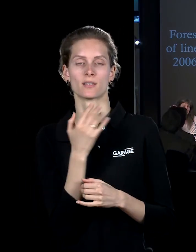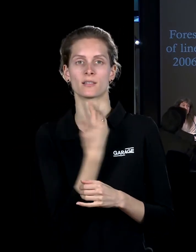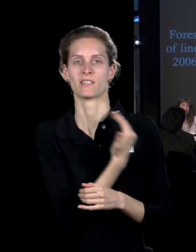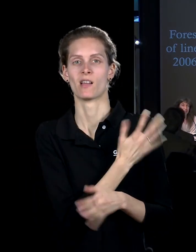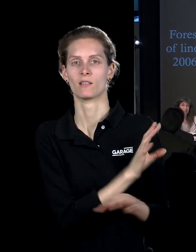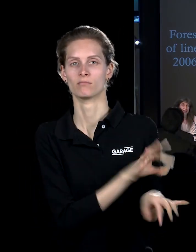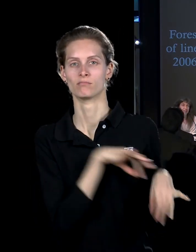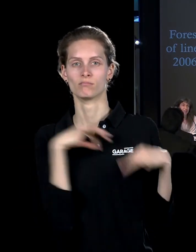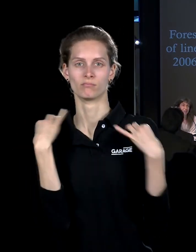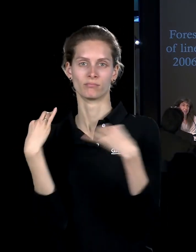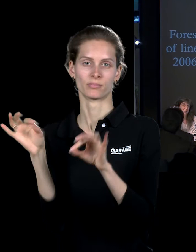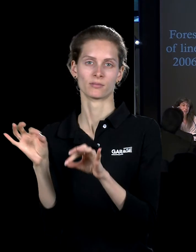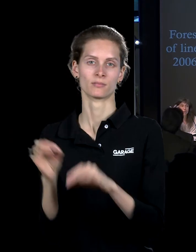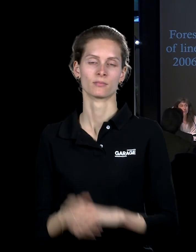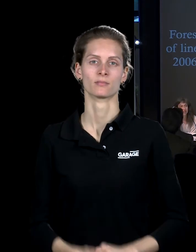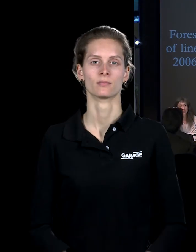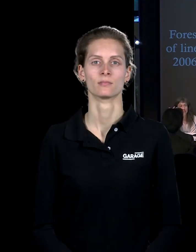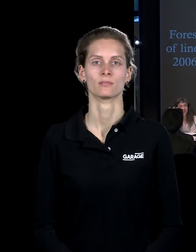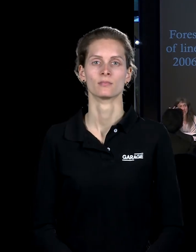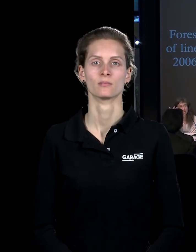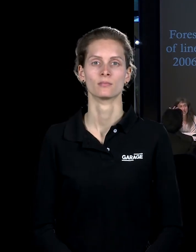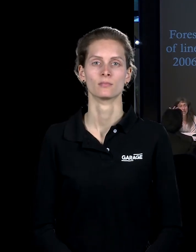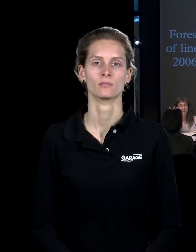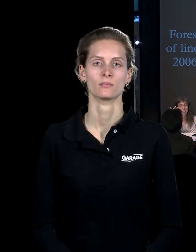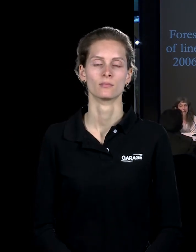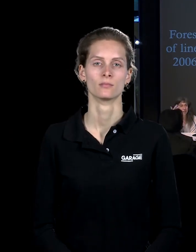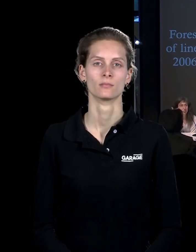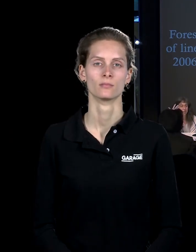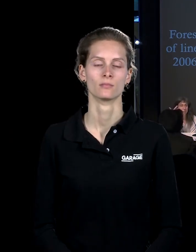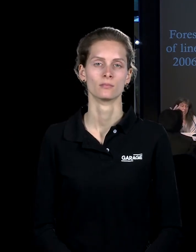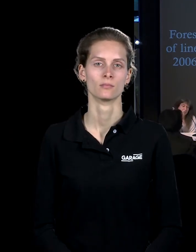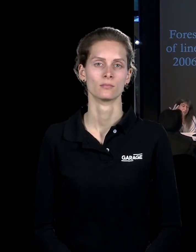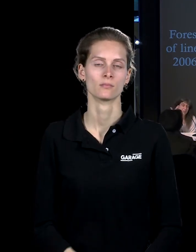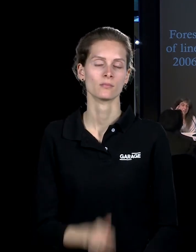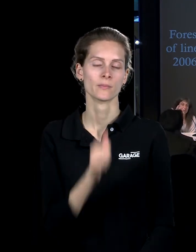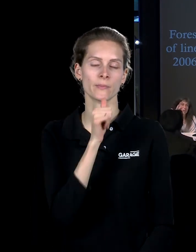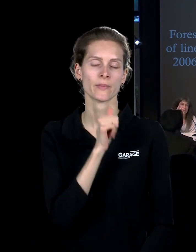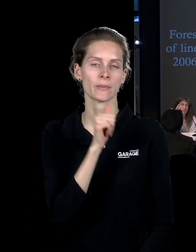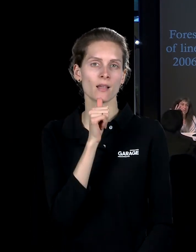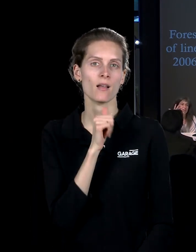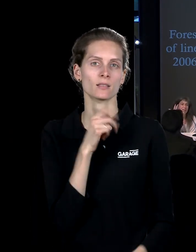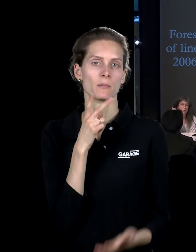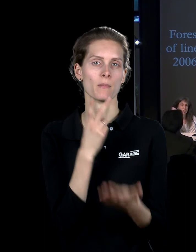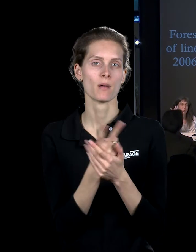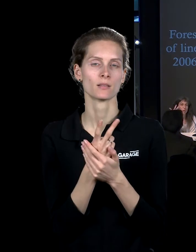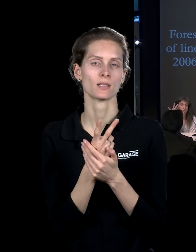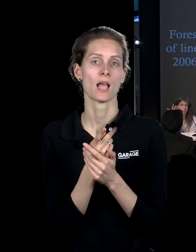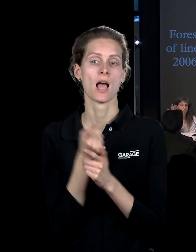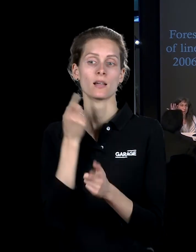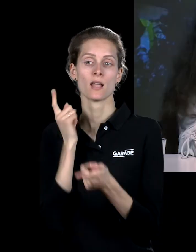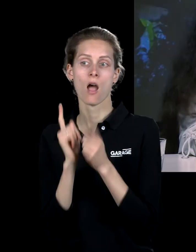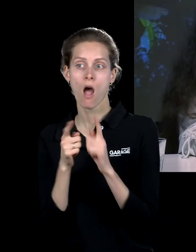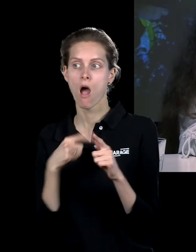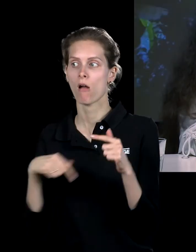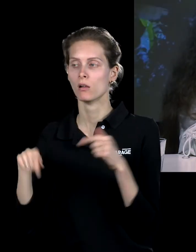Берлина, и холодной войны, например, попытаясь, действительно показать, как одна реальность проступает